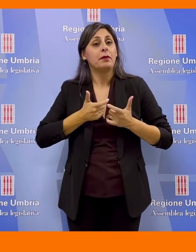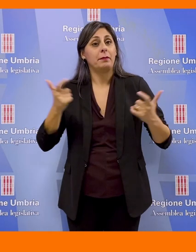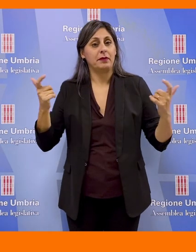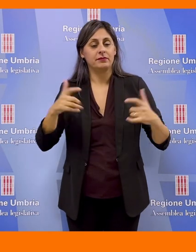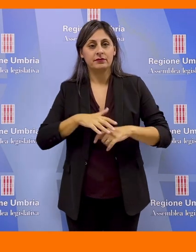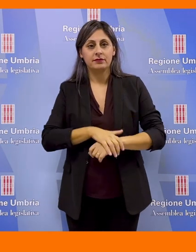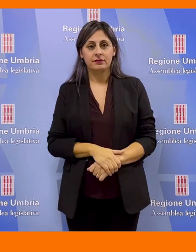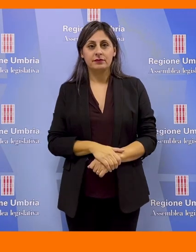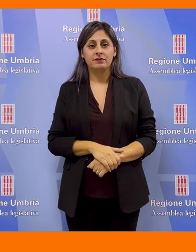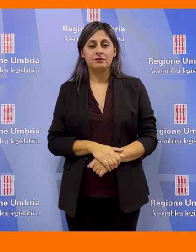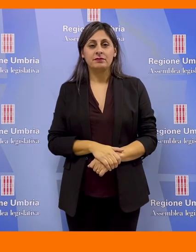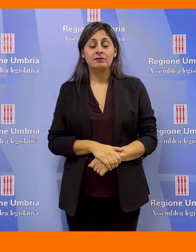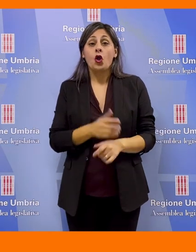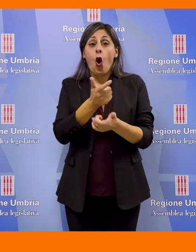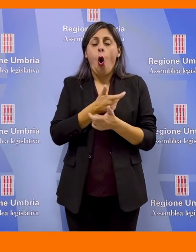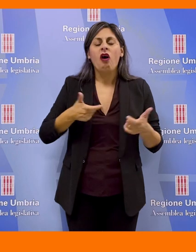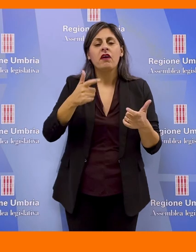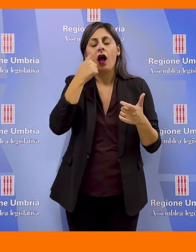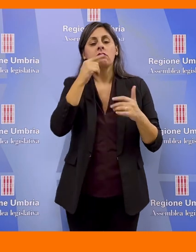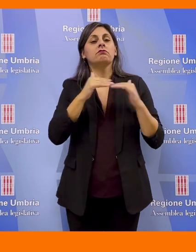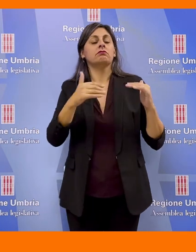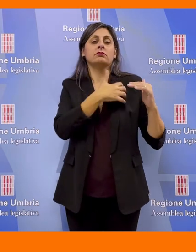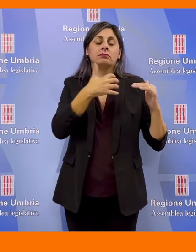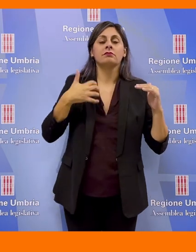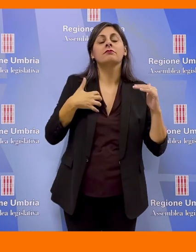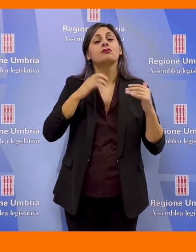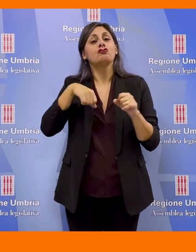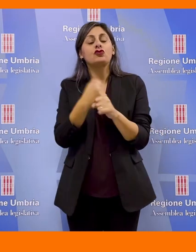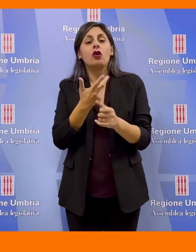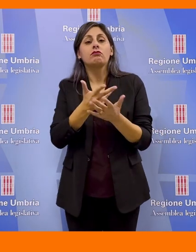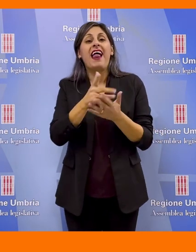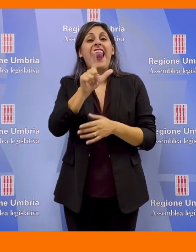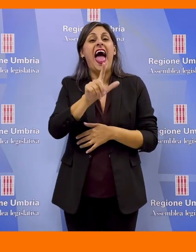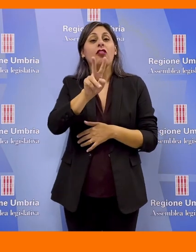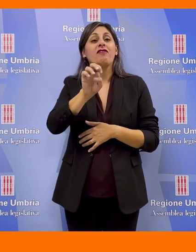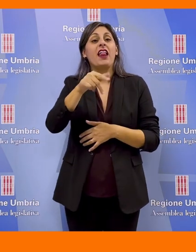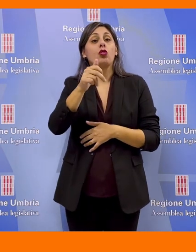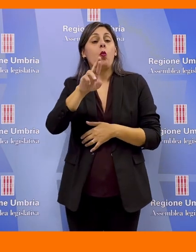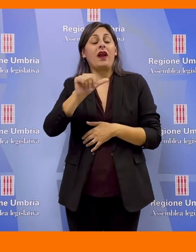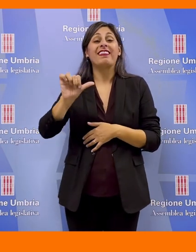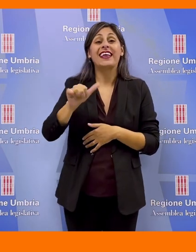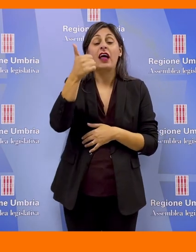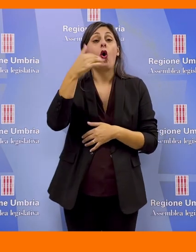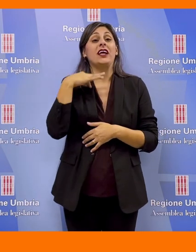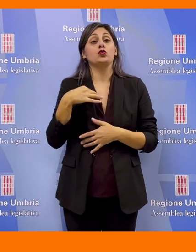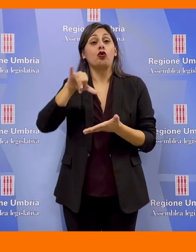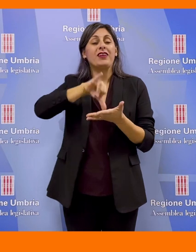Il contributo storico e scientifico del convegno è stato affidato a Leandro Ventura, direttore dell'Istituto Centrale per il Patrimonio